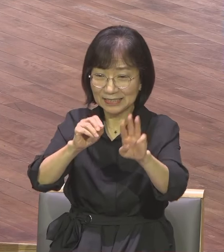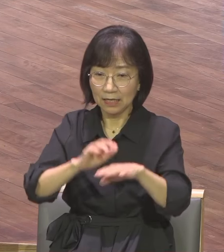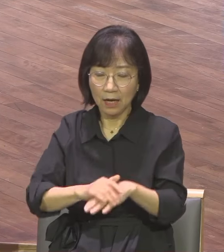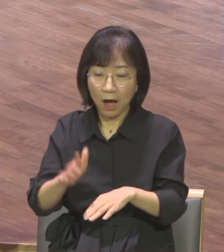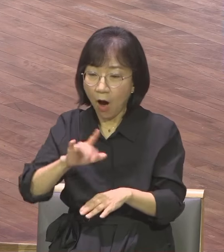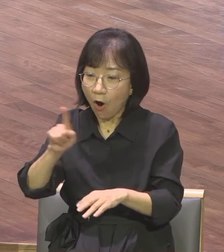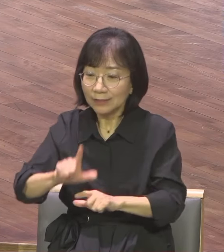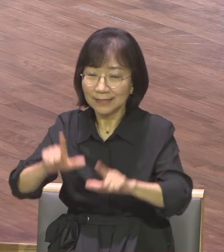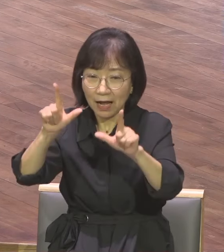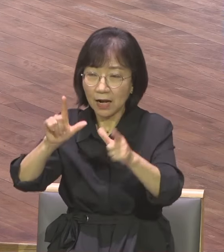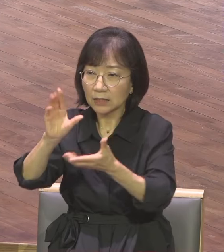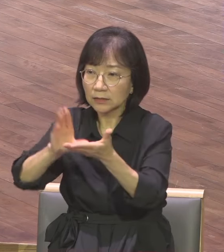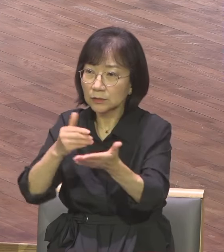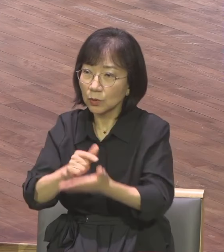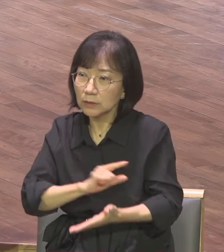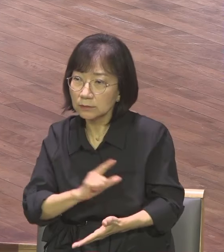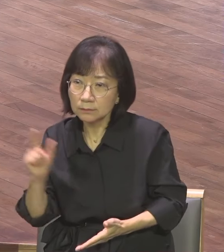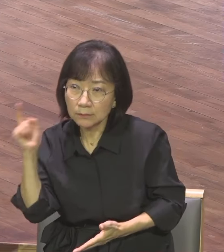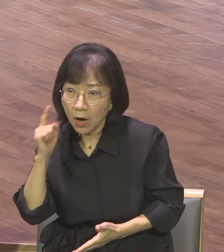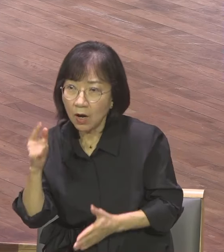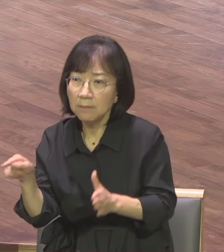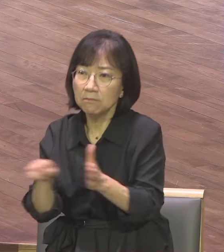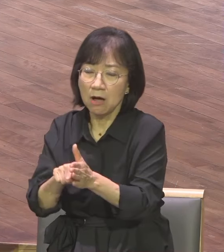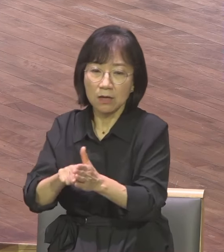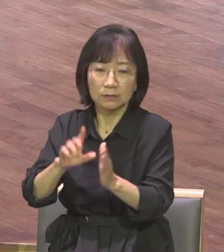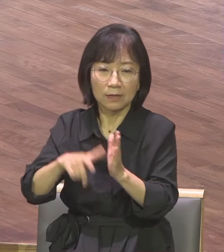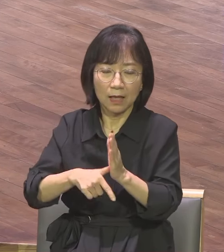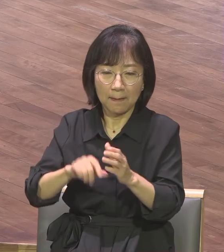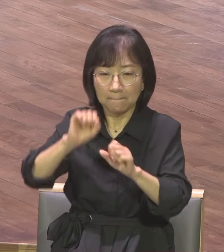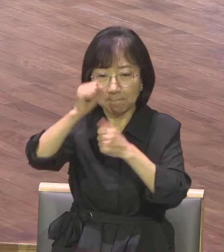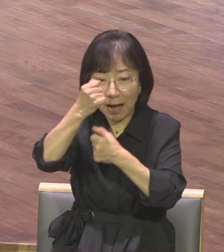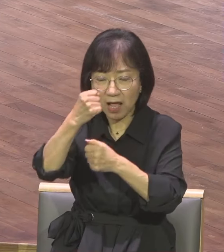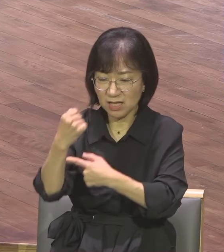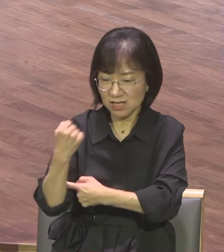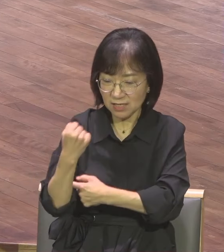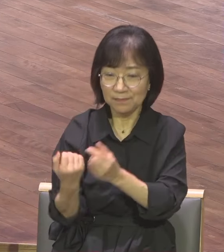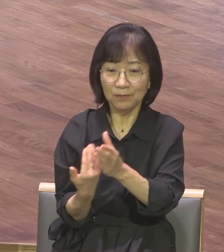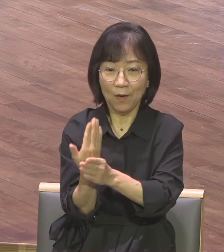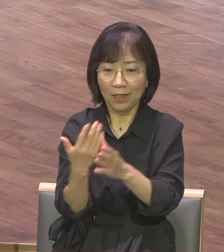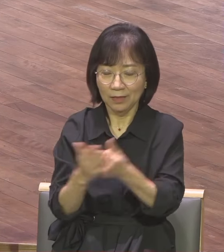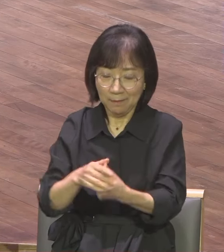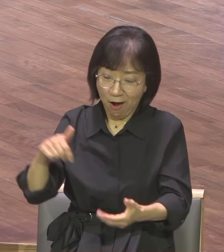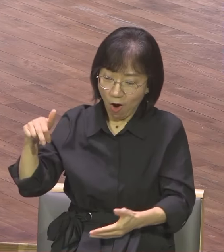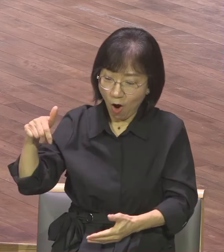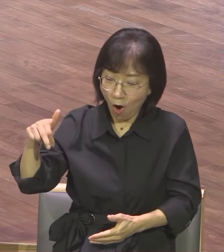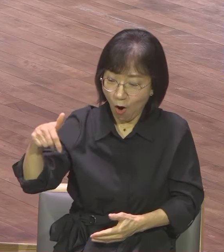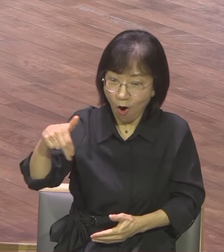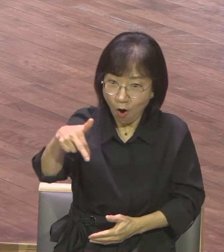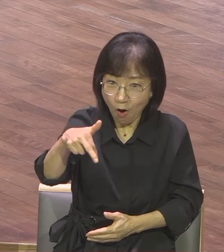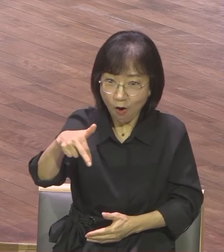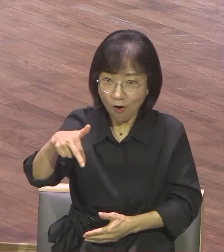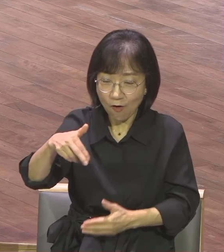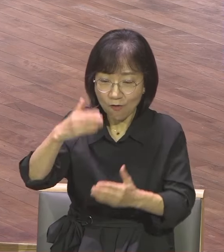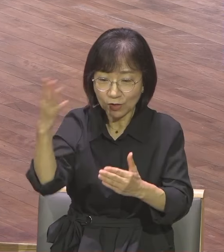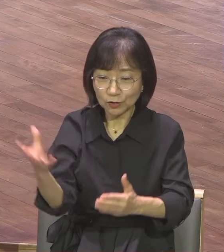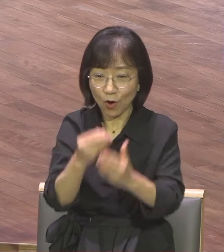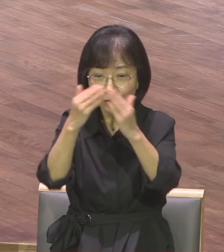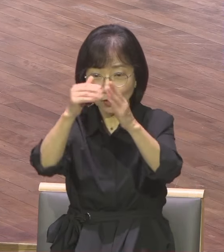예수 때문에 발과 발목이 얻어서 성전에 들어가면서 걷기도 하며 뛰기도 하며 하나님을